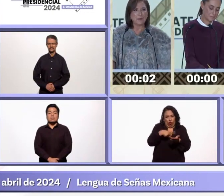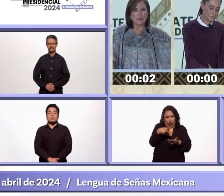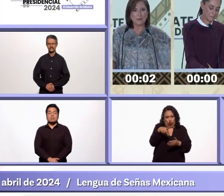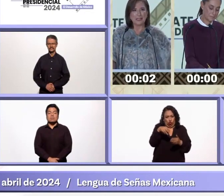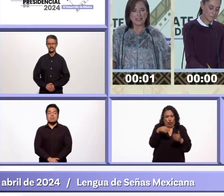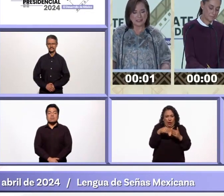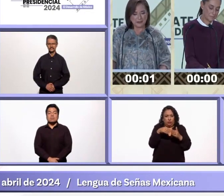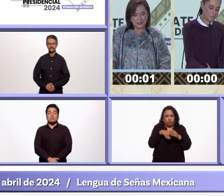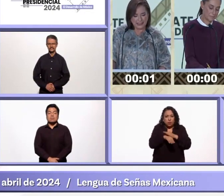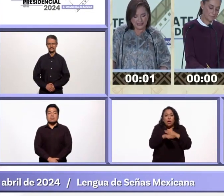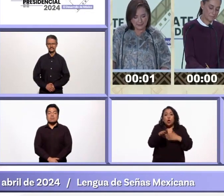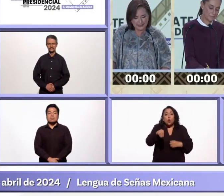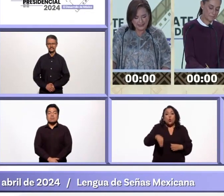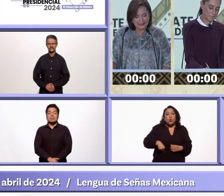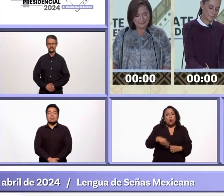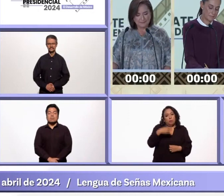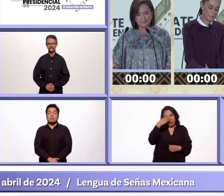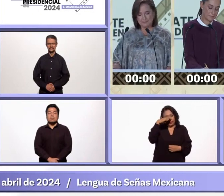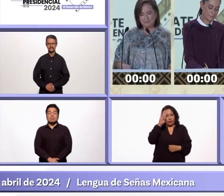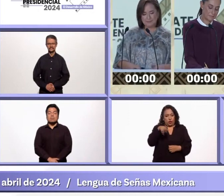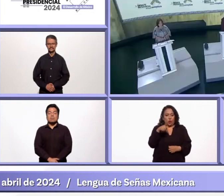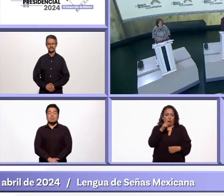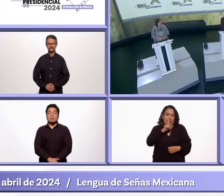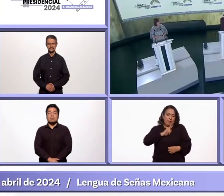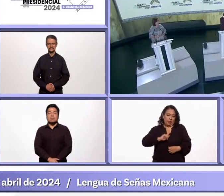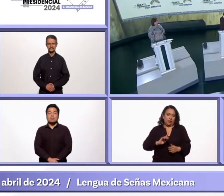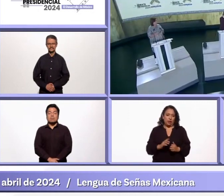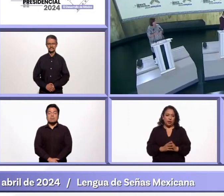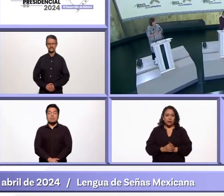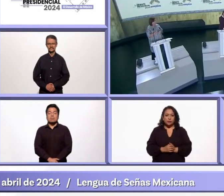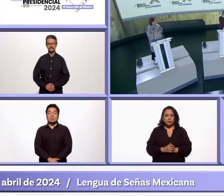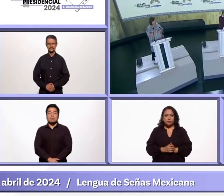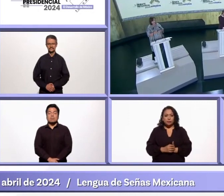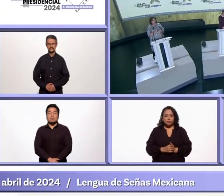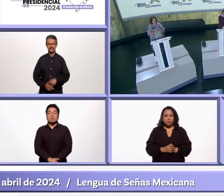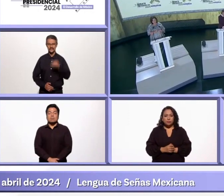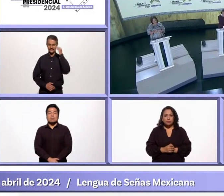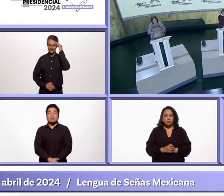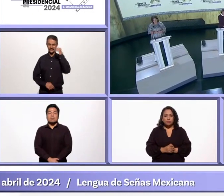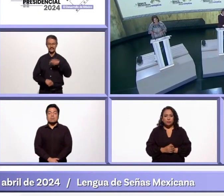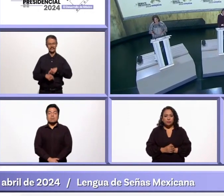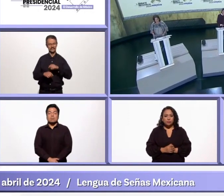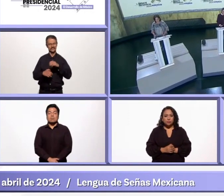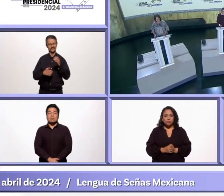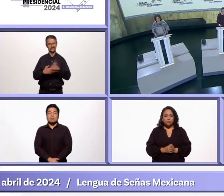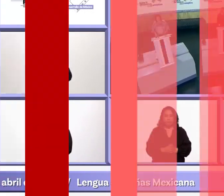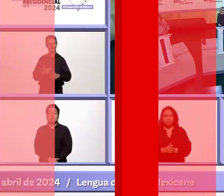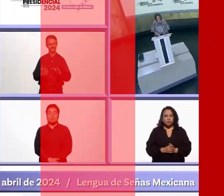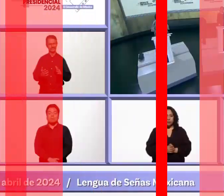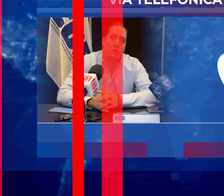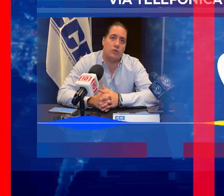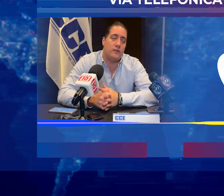Sin embargo, piden a los candidatos que sean más respetuosos, ya que hubo varios adjetivos que estuvieron fuera de lugar.